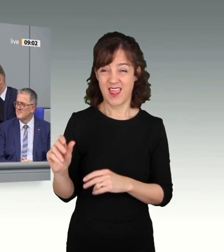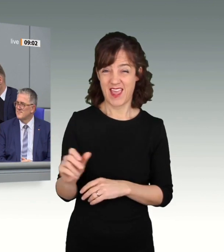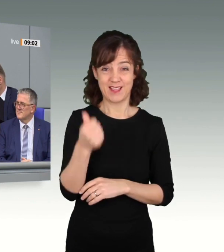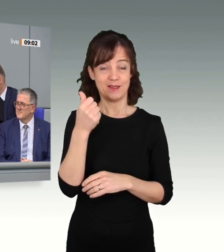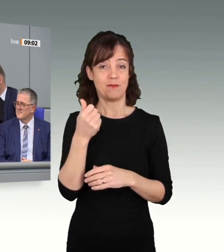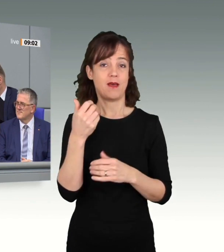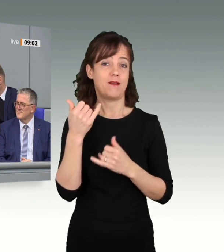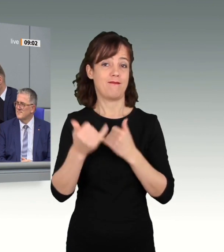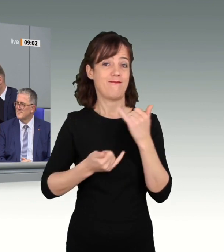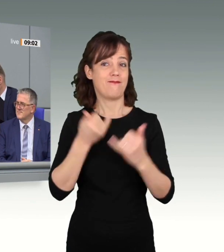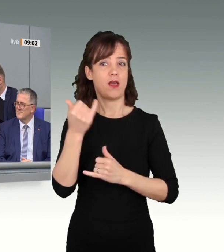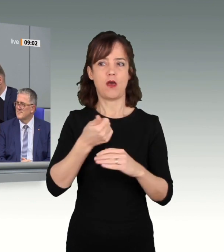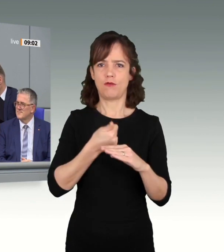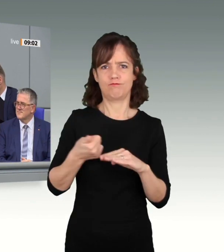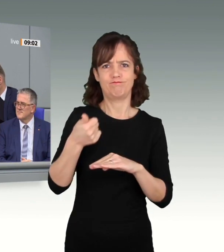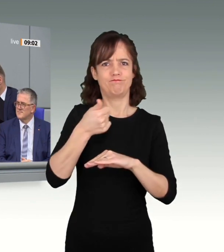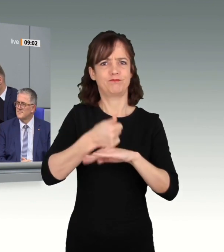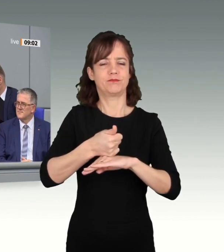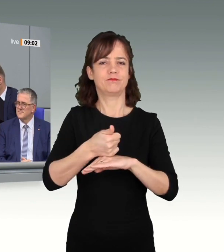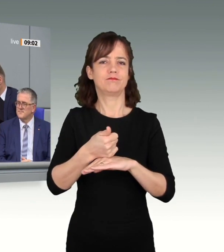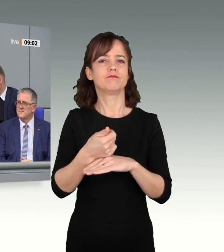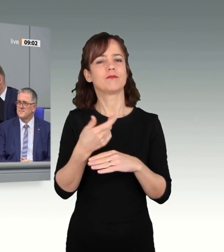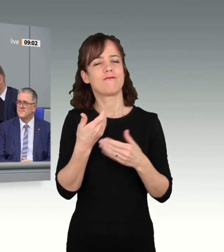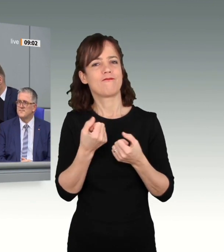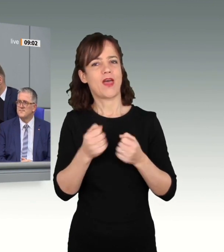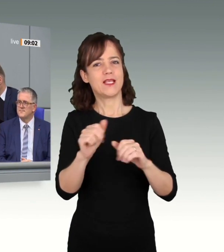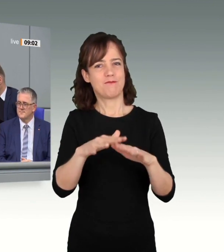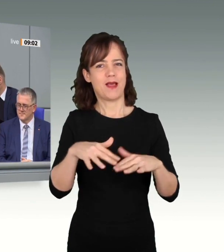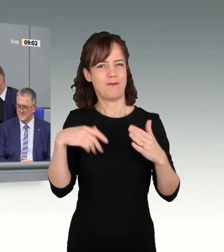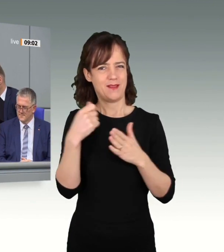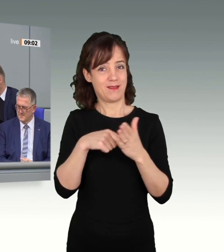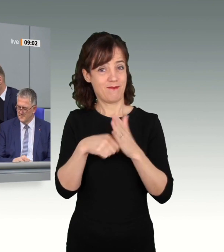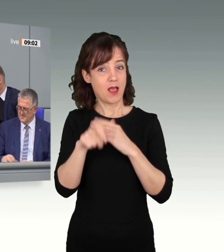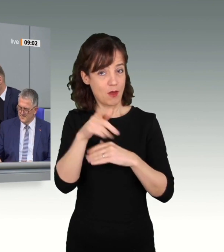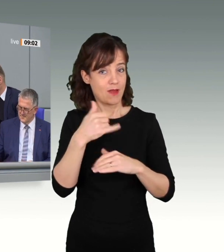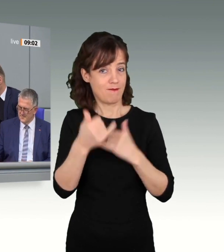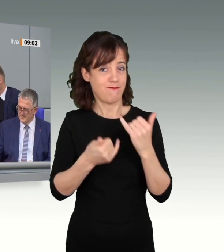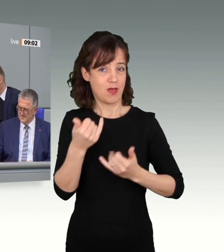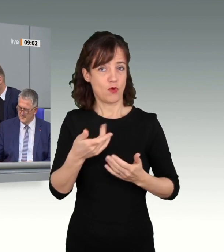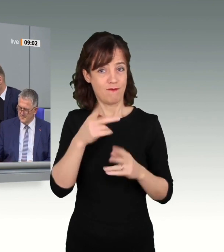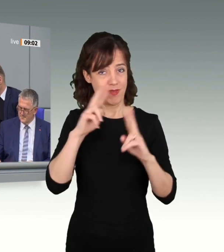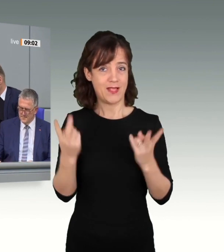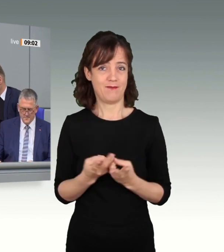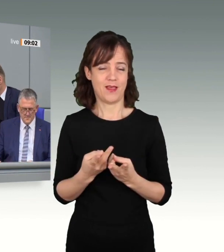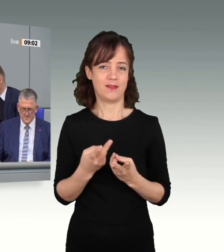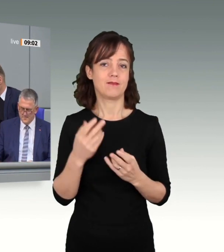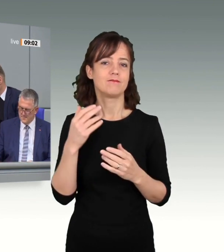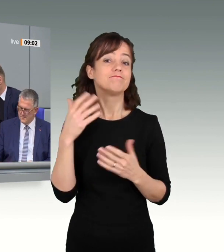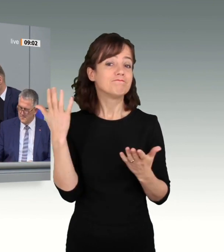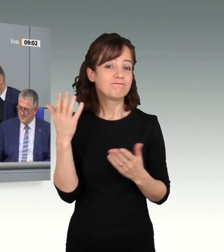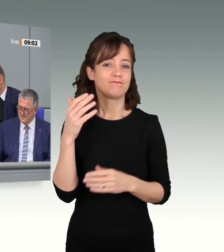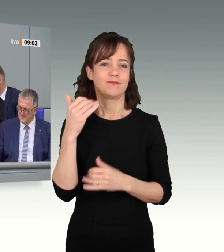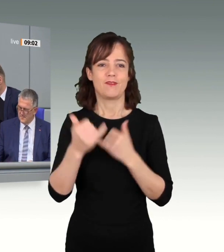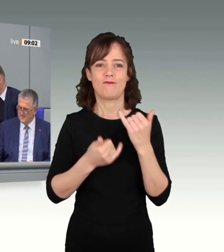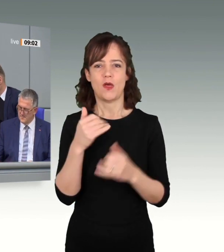Spitze eines frei gewählten Parlaments. Liebe Kolleginnen und Kollegen, die Wahlbeteiligung lag 1972